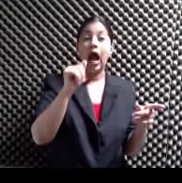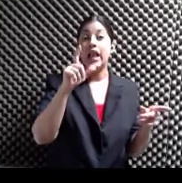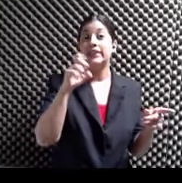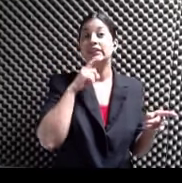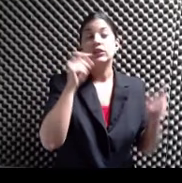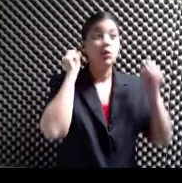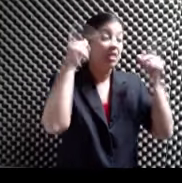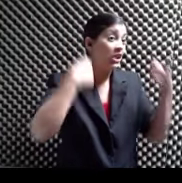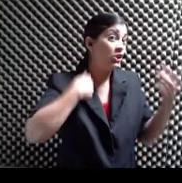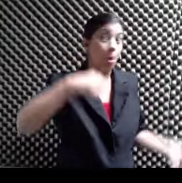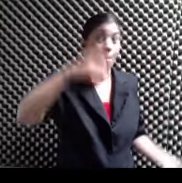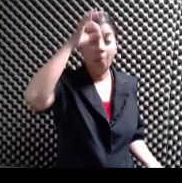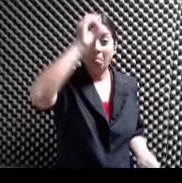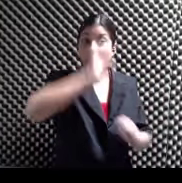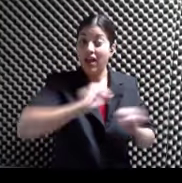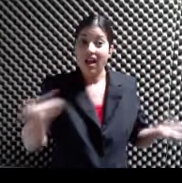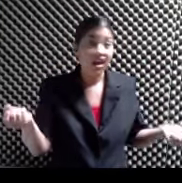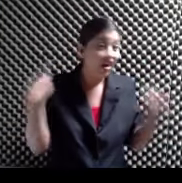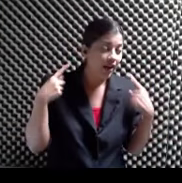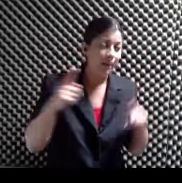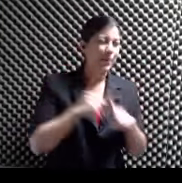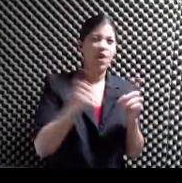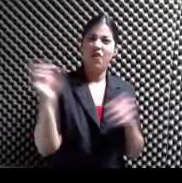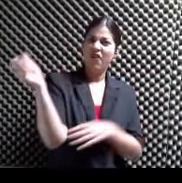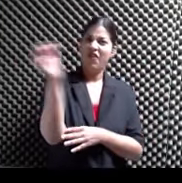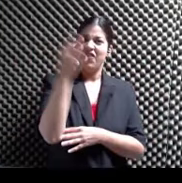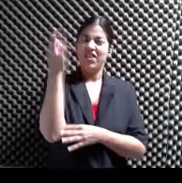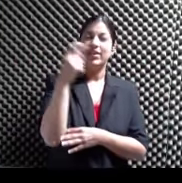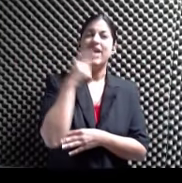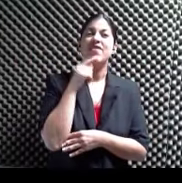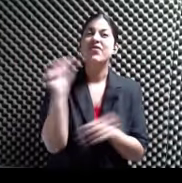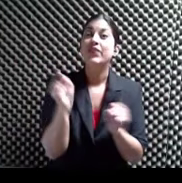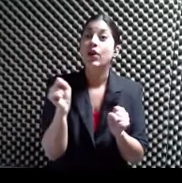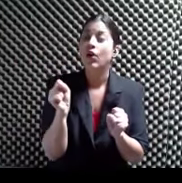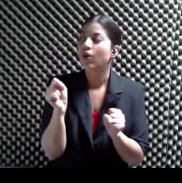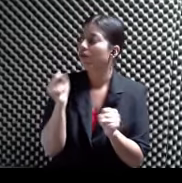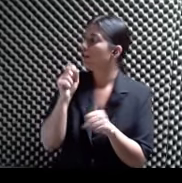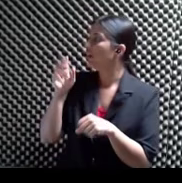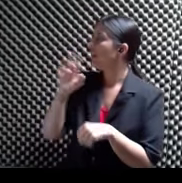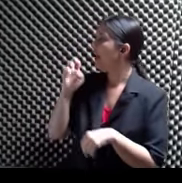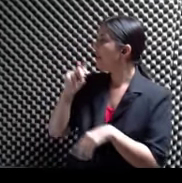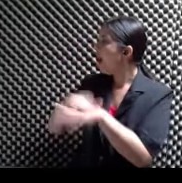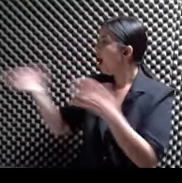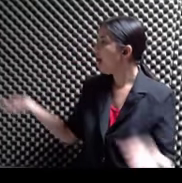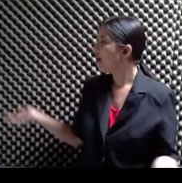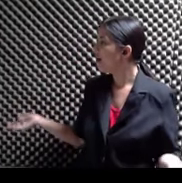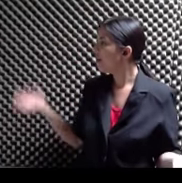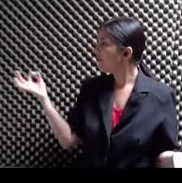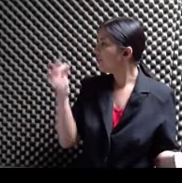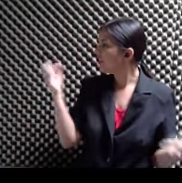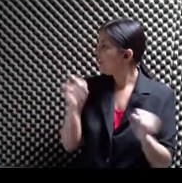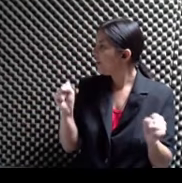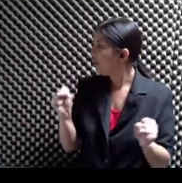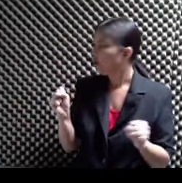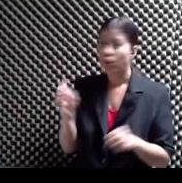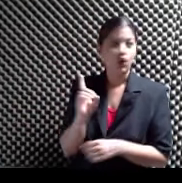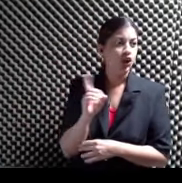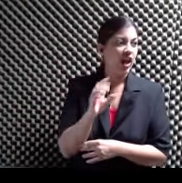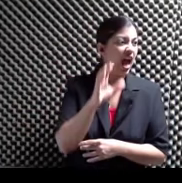no entiendo nada Pero el festival del frío Reina el festival del frío Ay, virgen En ajunta Ay, virgen